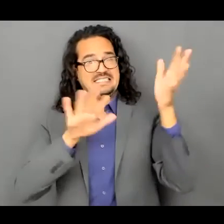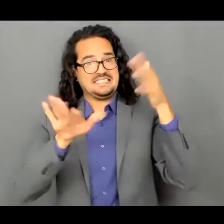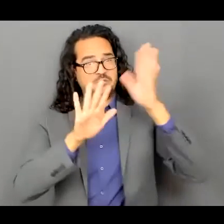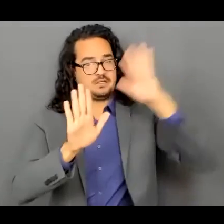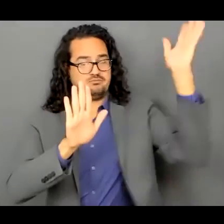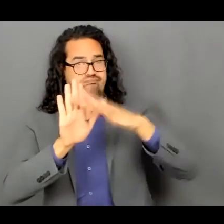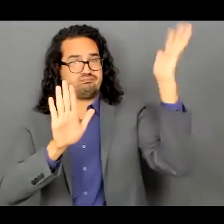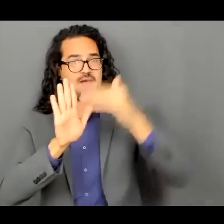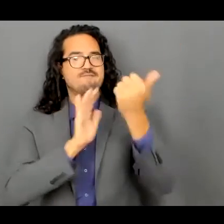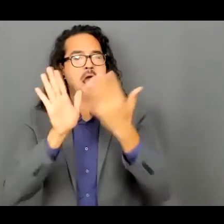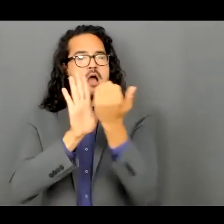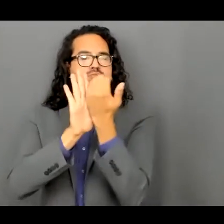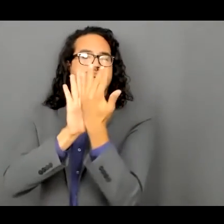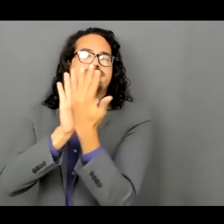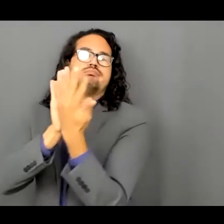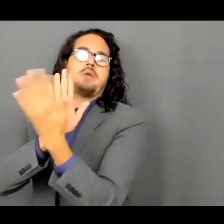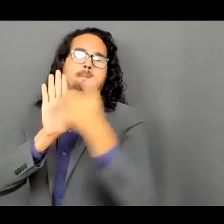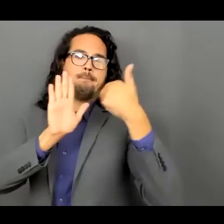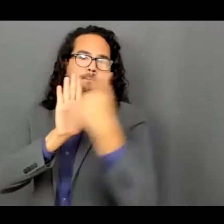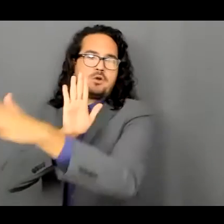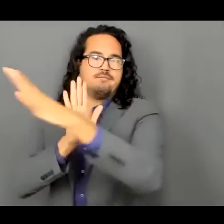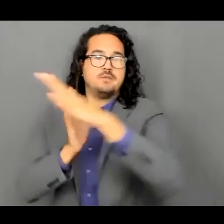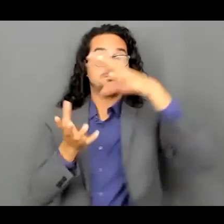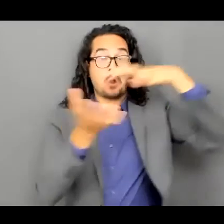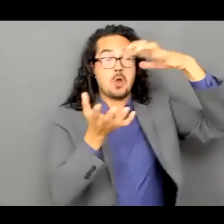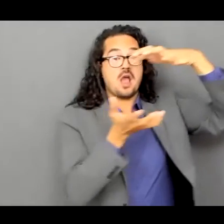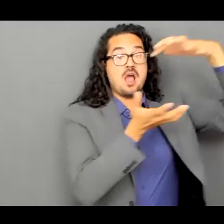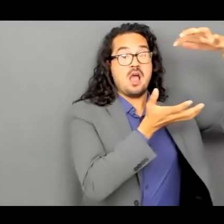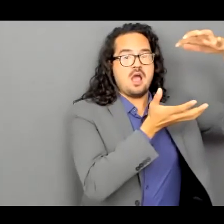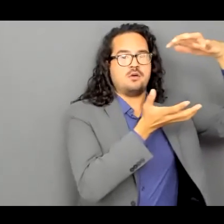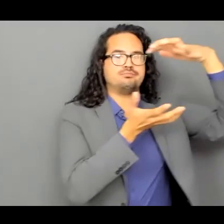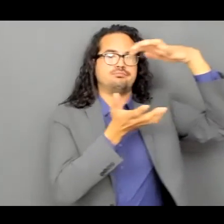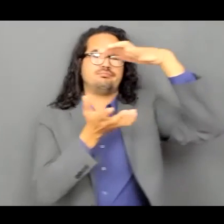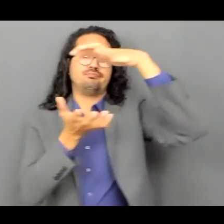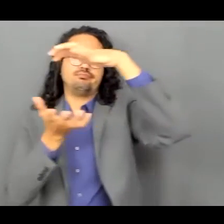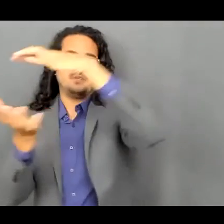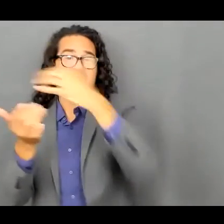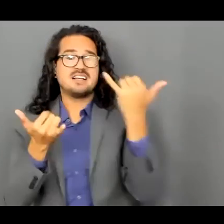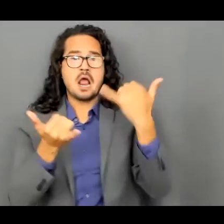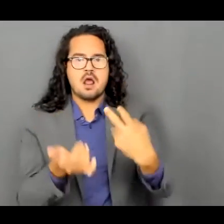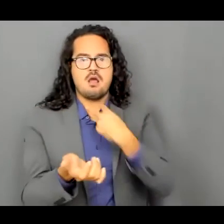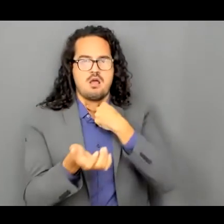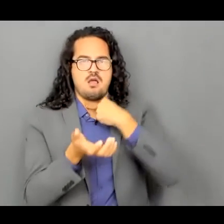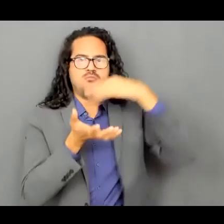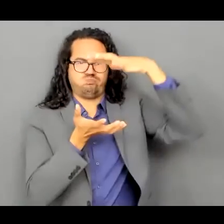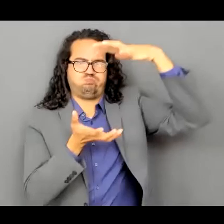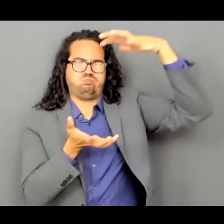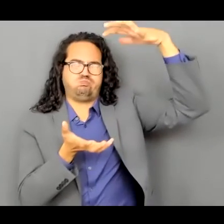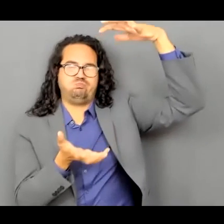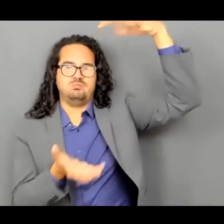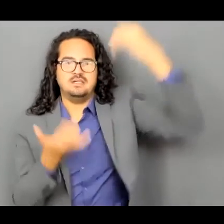en lo que va del día en la línea estrática está entrando un poco más profundo de lo que esperábamos pero bueno vamos a